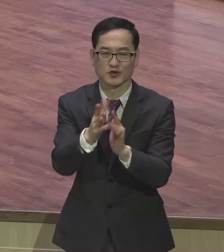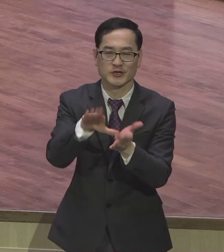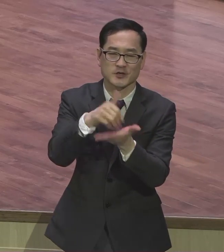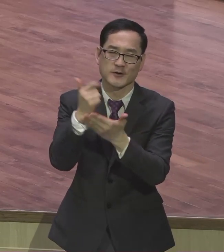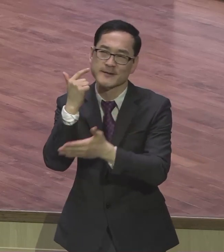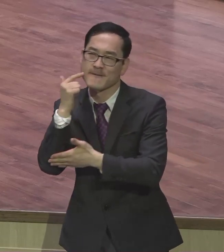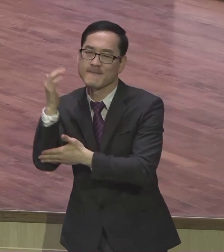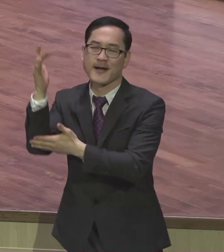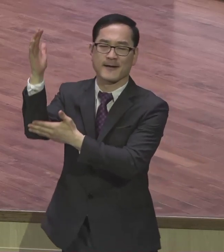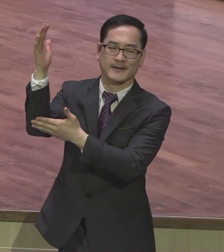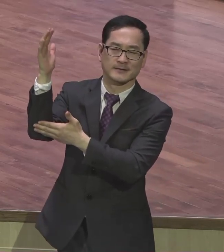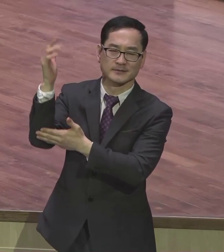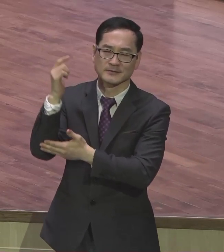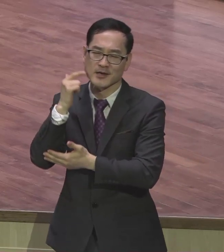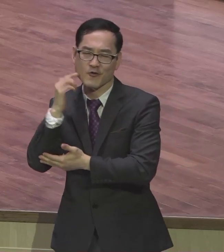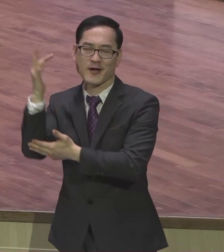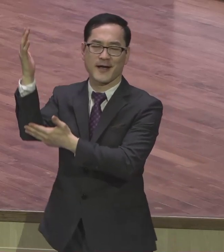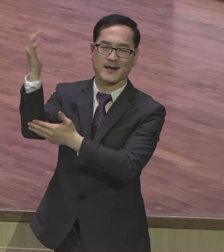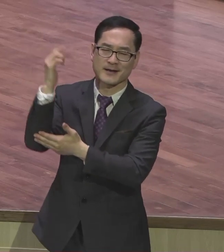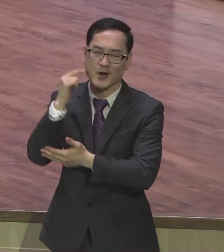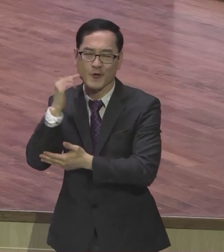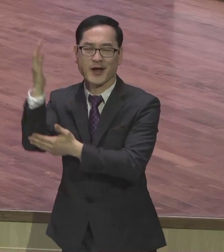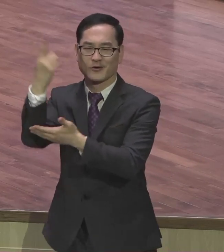그리스도의 영광을 연출하는 극장이야